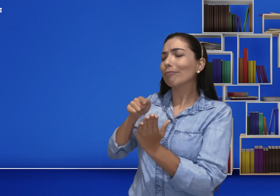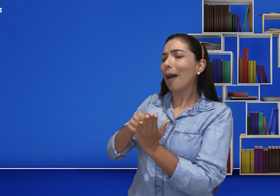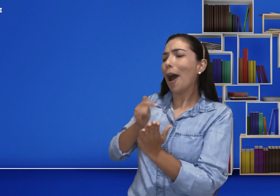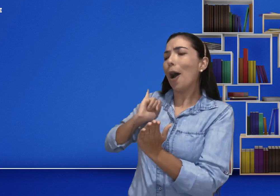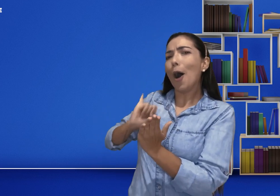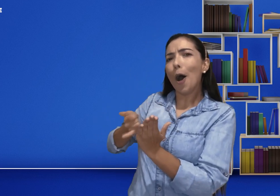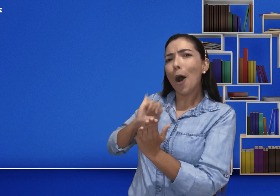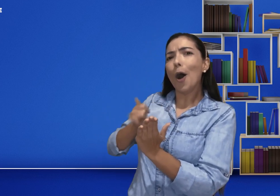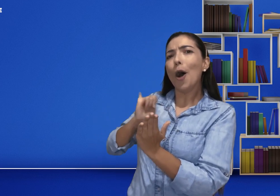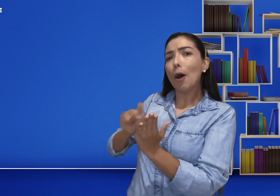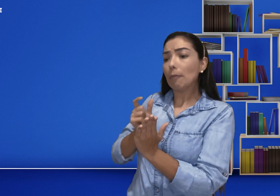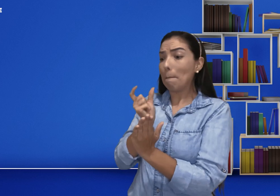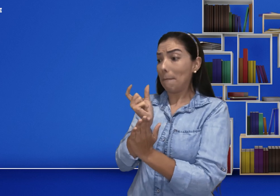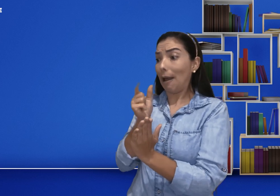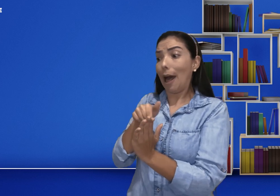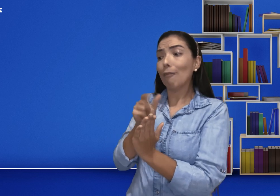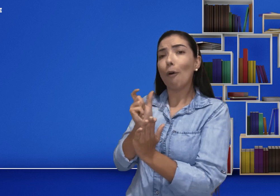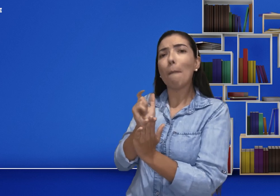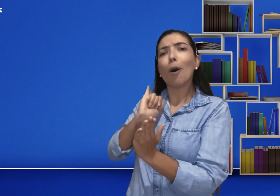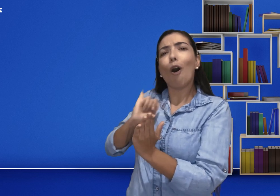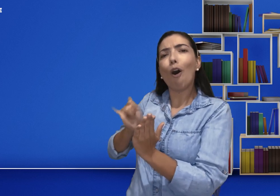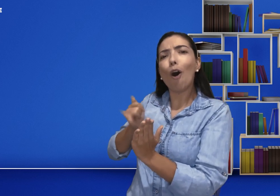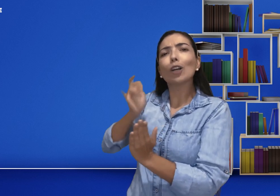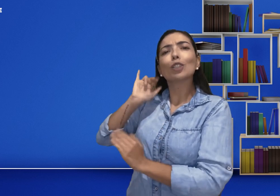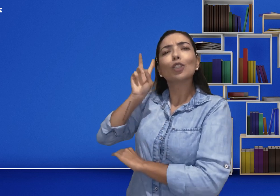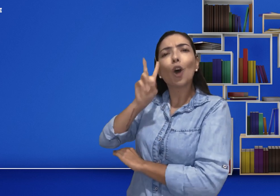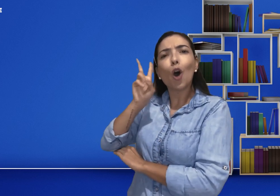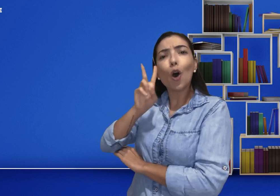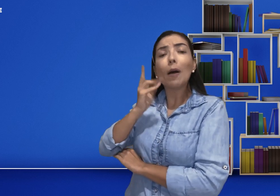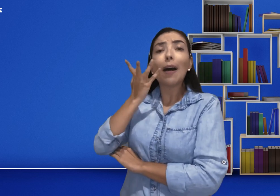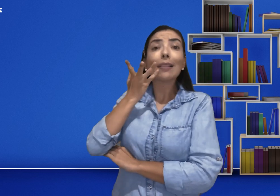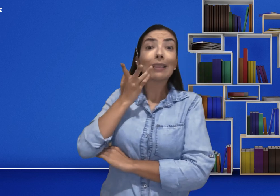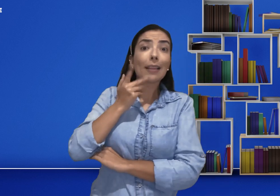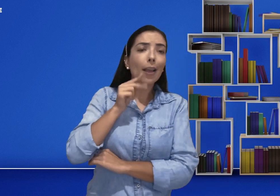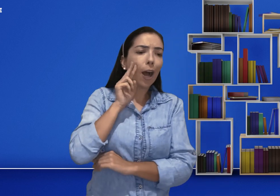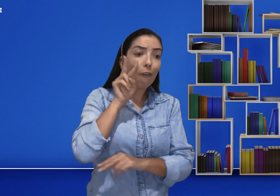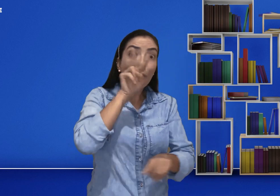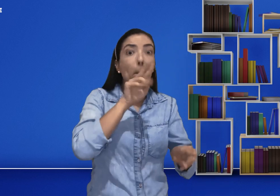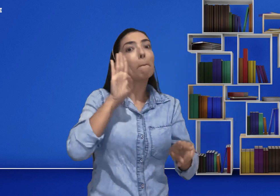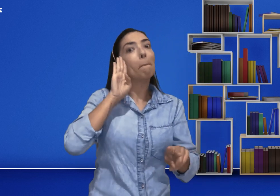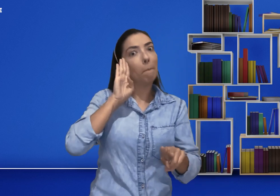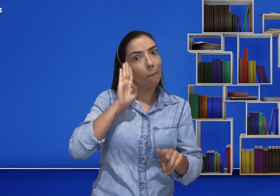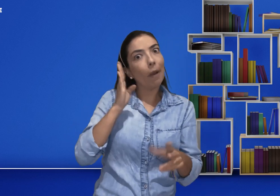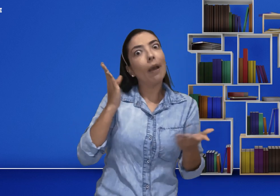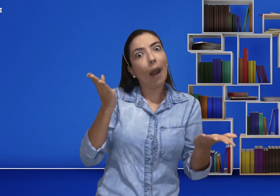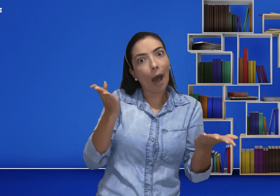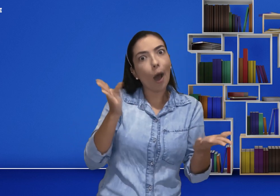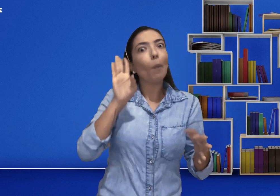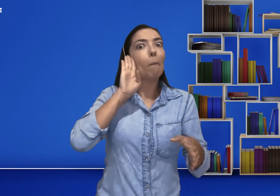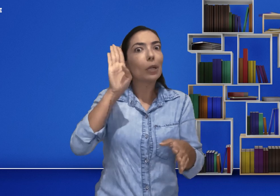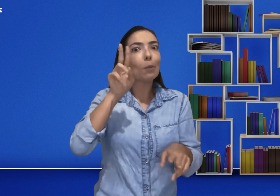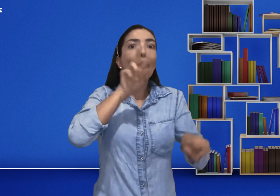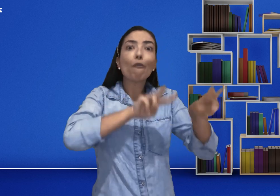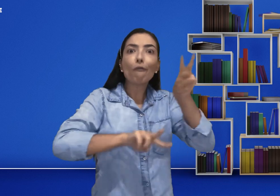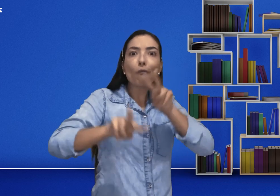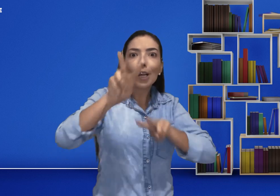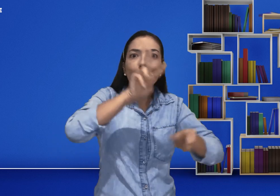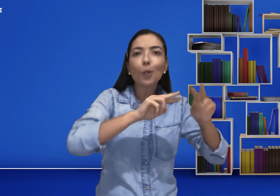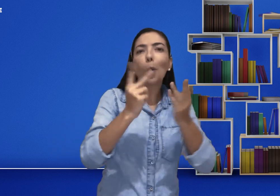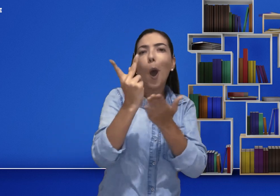contando essas histórias para a criança. E olha, é muito importante que haja desenhos para que a visualidade